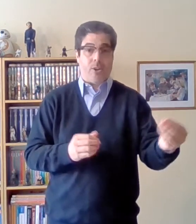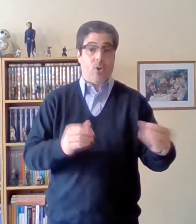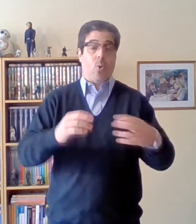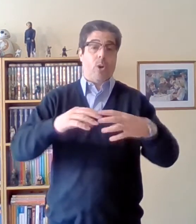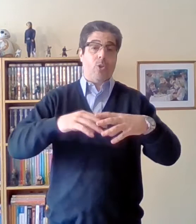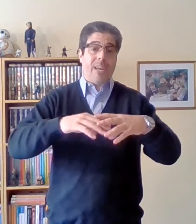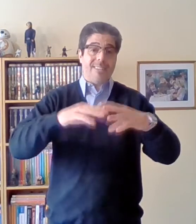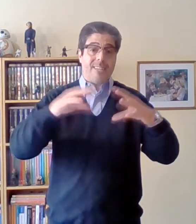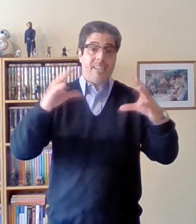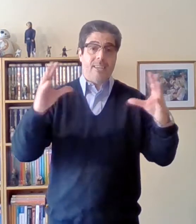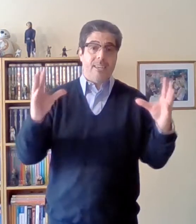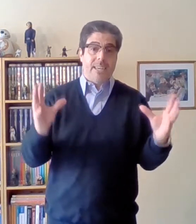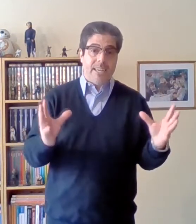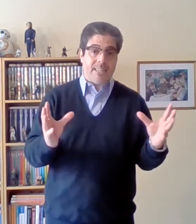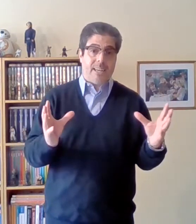cuando él hace esta